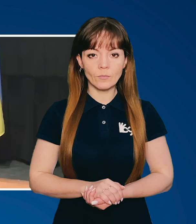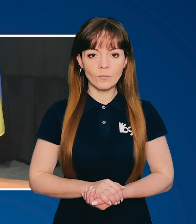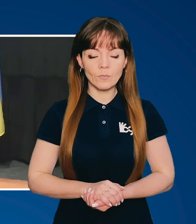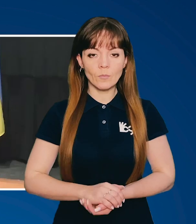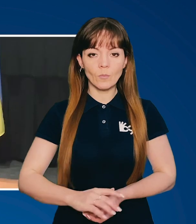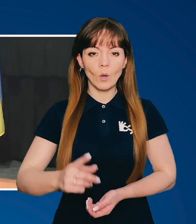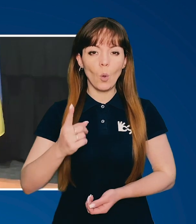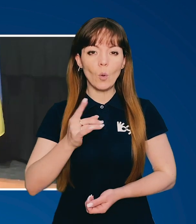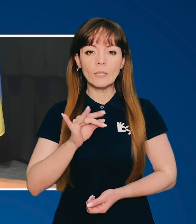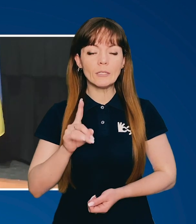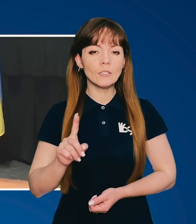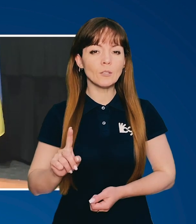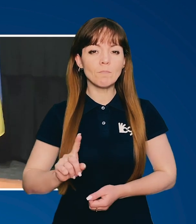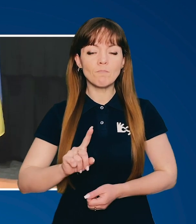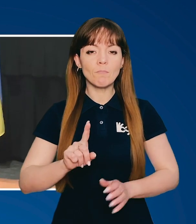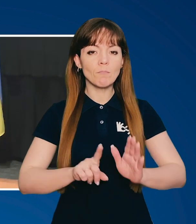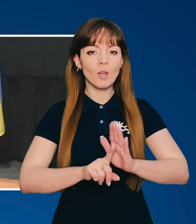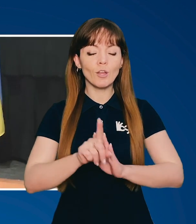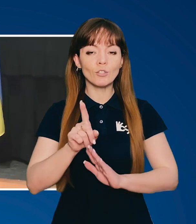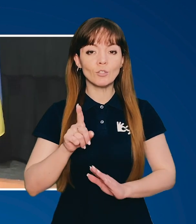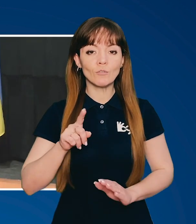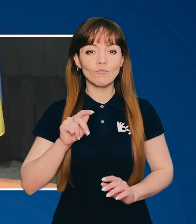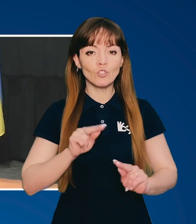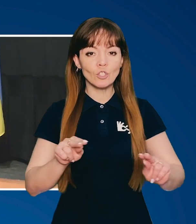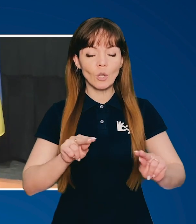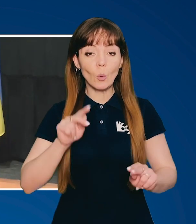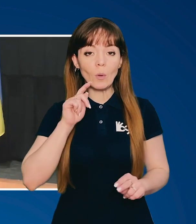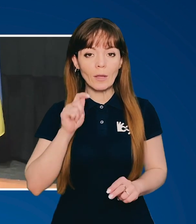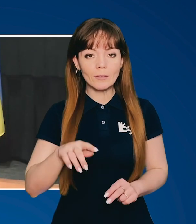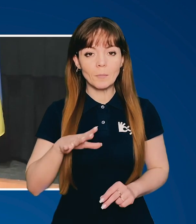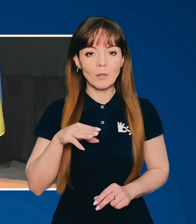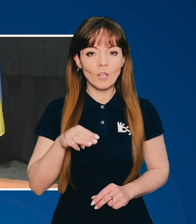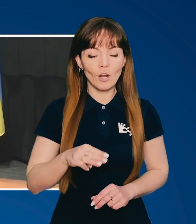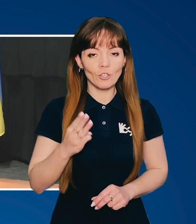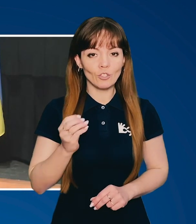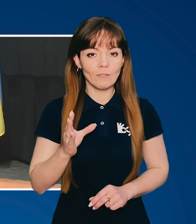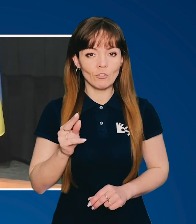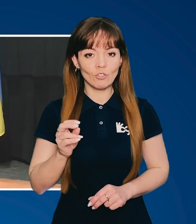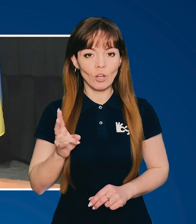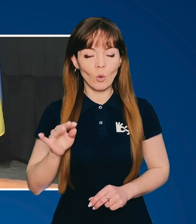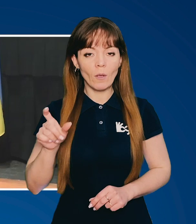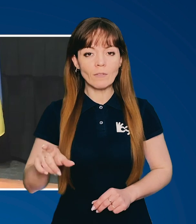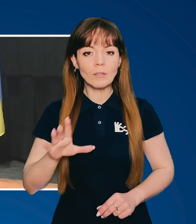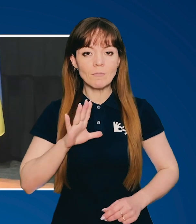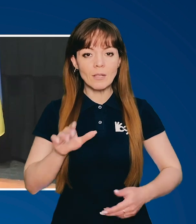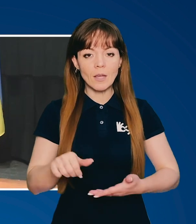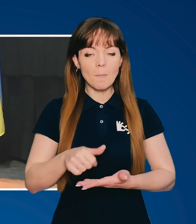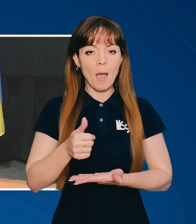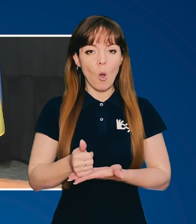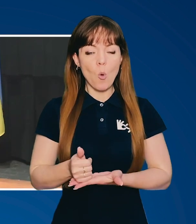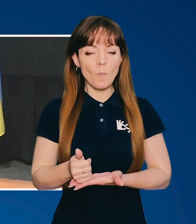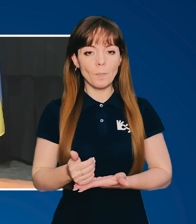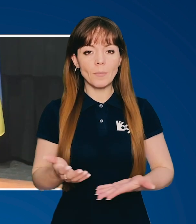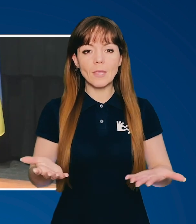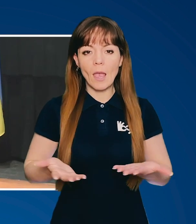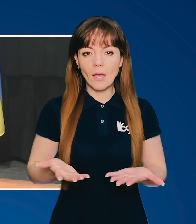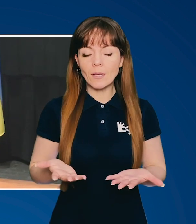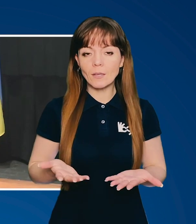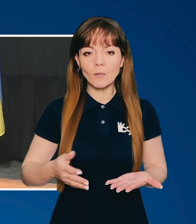Один з перших вчителів України був Тарас Шевченко. Він був кріпаком, який